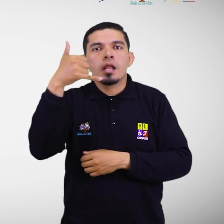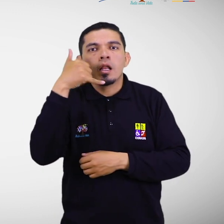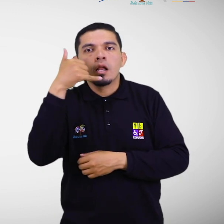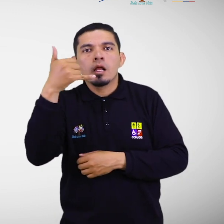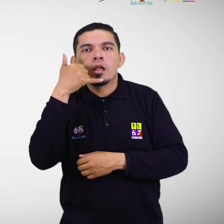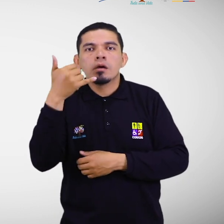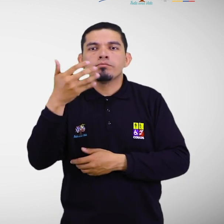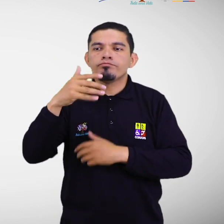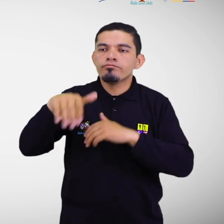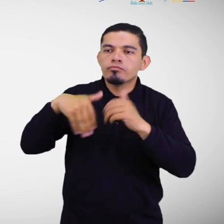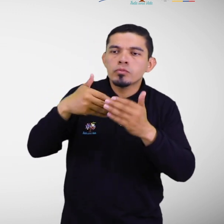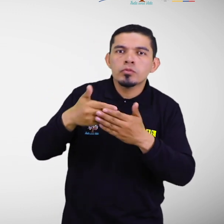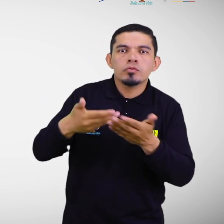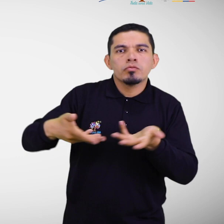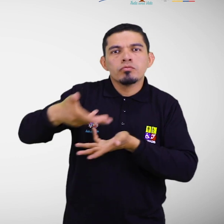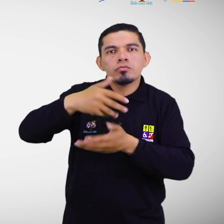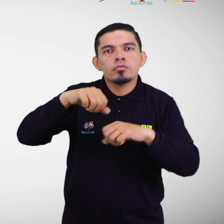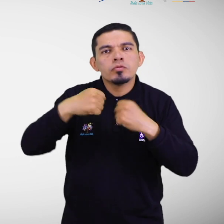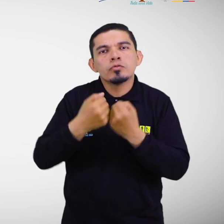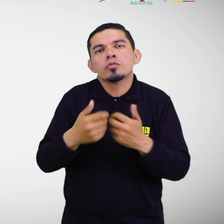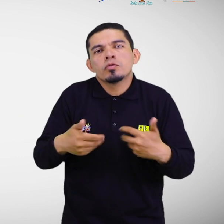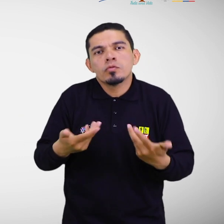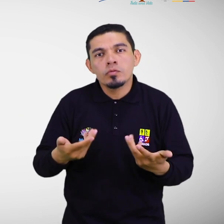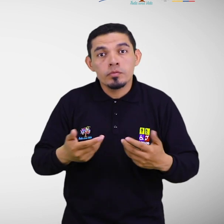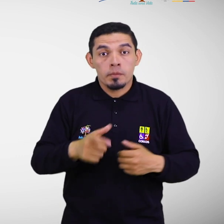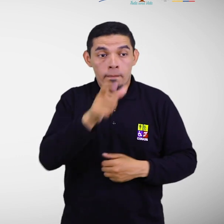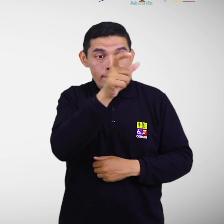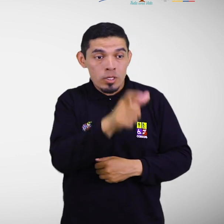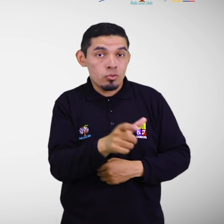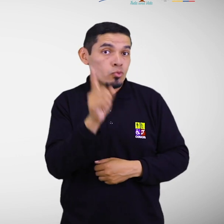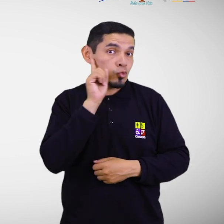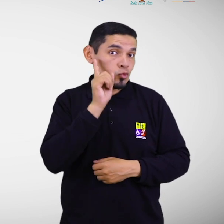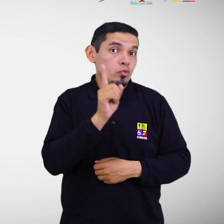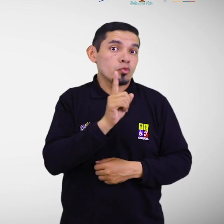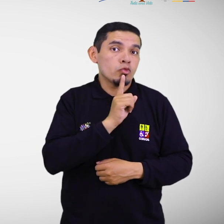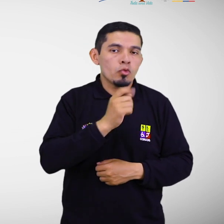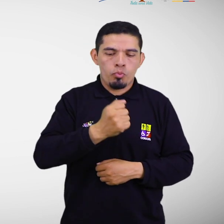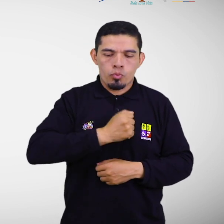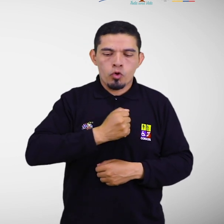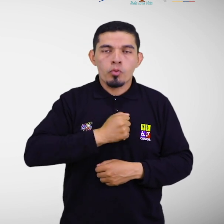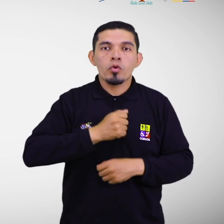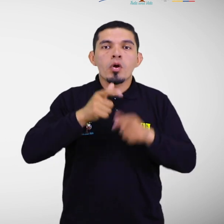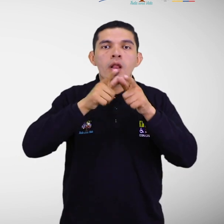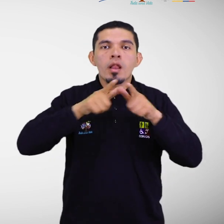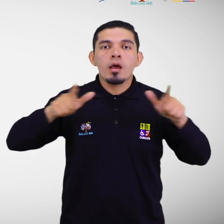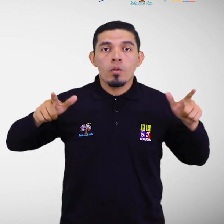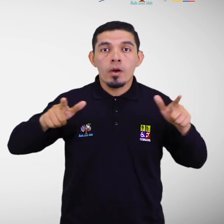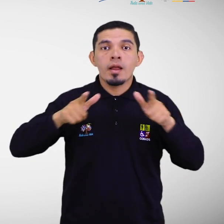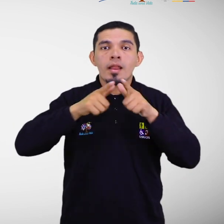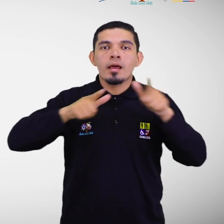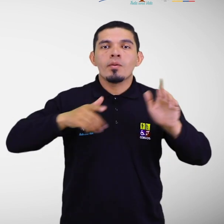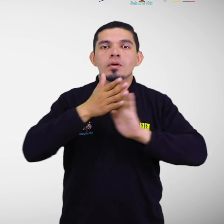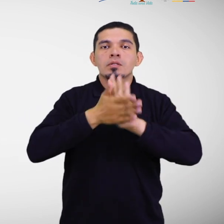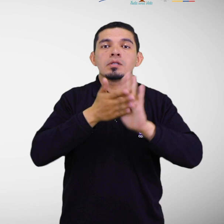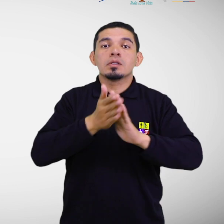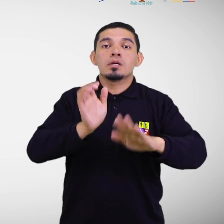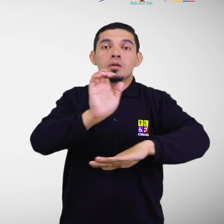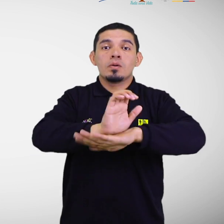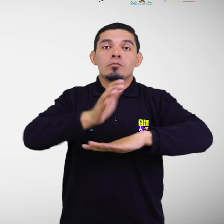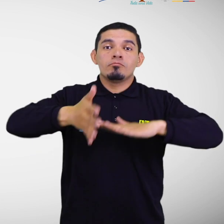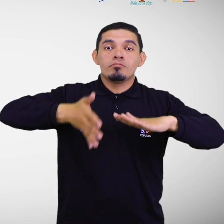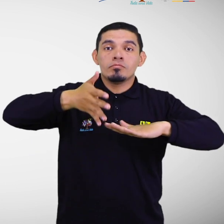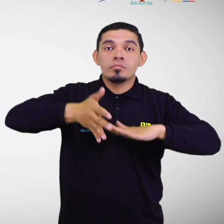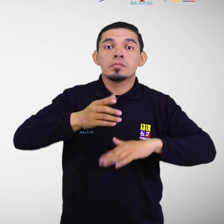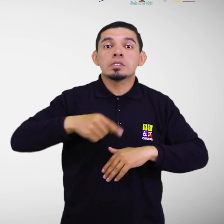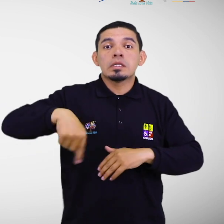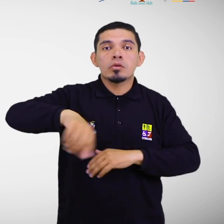social, entre otros. Las personas sordas, tienen su lengua propia, la lengua de señas ecuatoriana, mediante